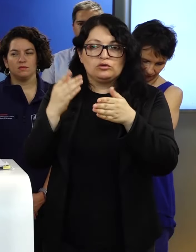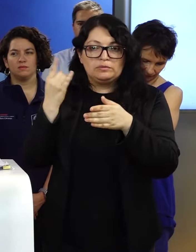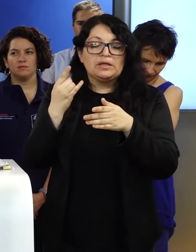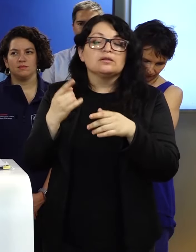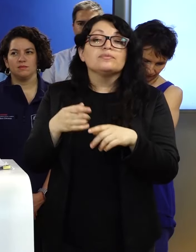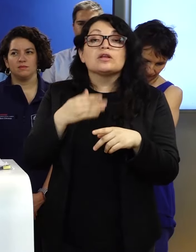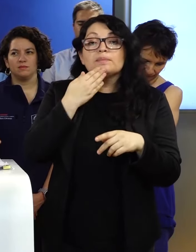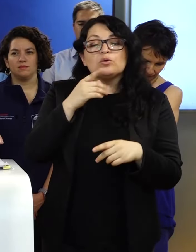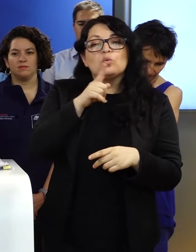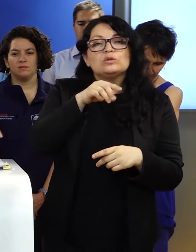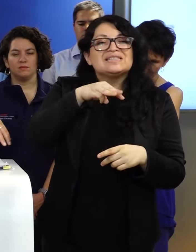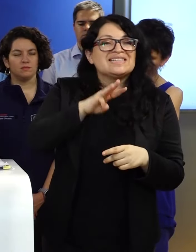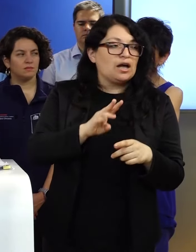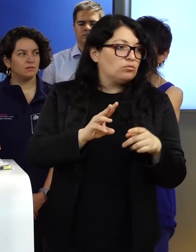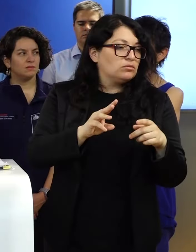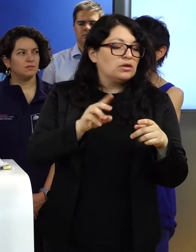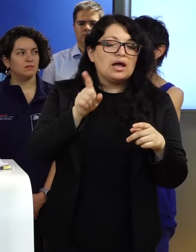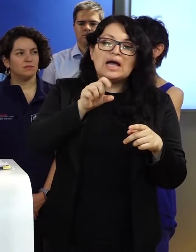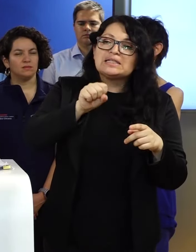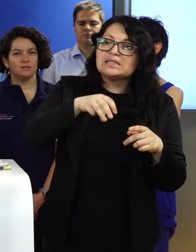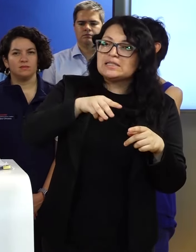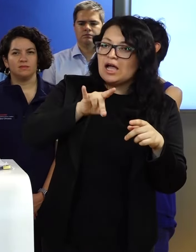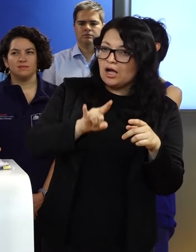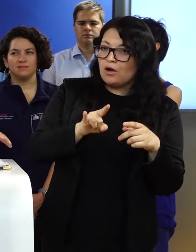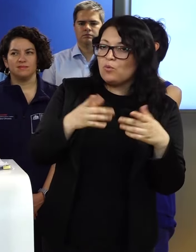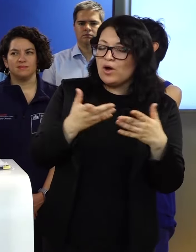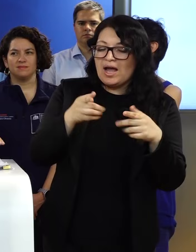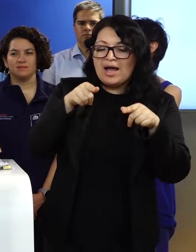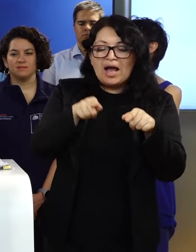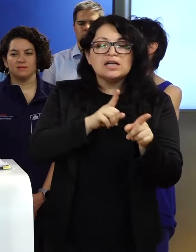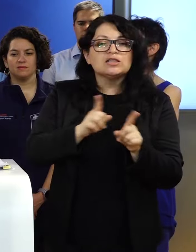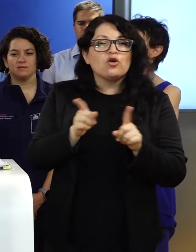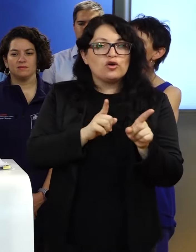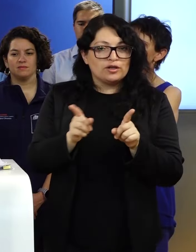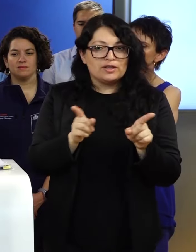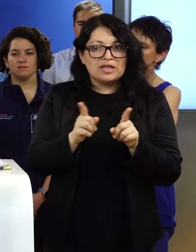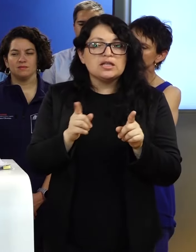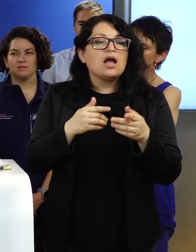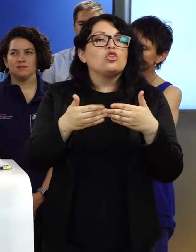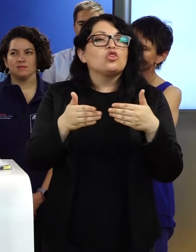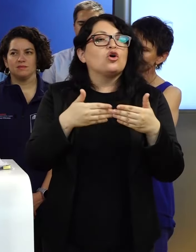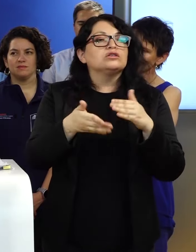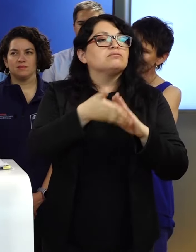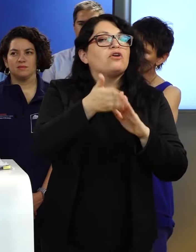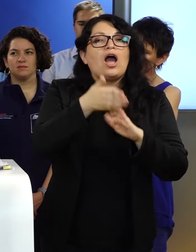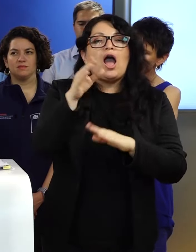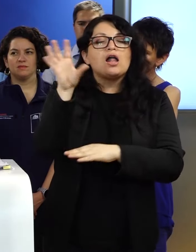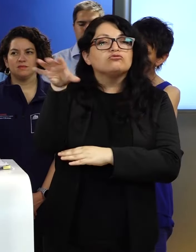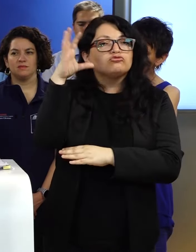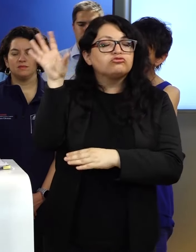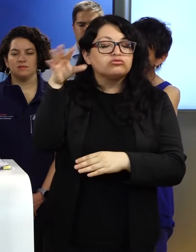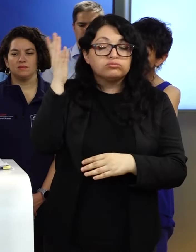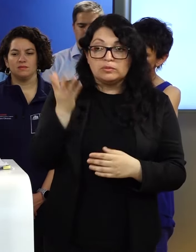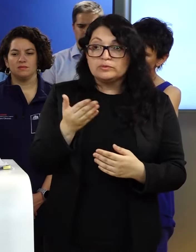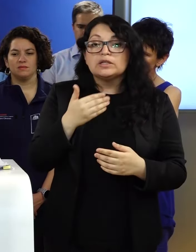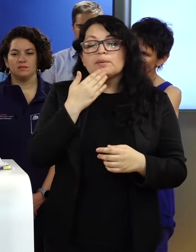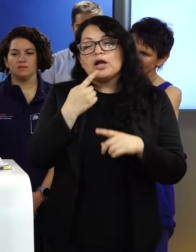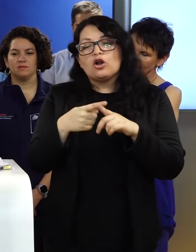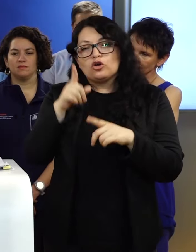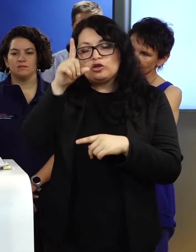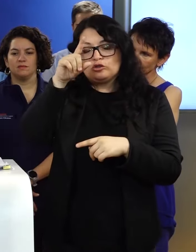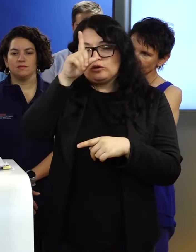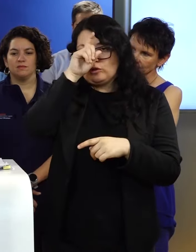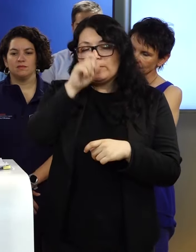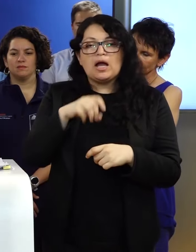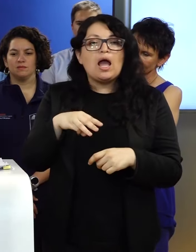regulador SAMU, que es donde se coordina el envío de las ambulancias, y una clínica Miraflores.